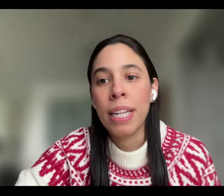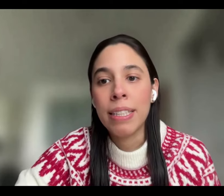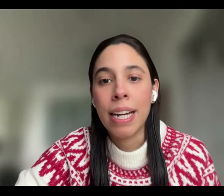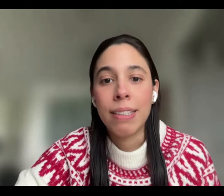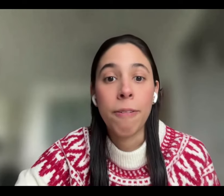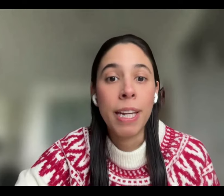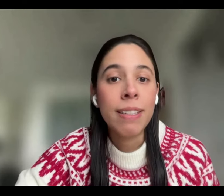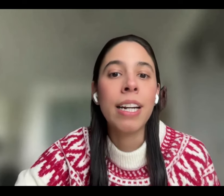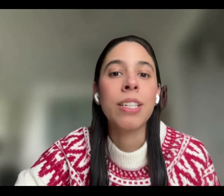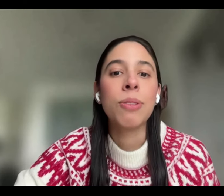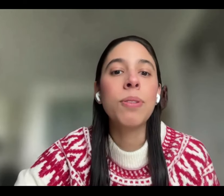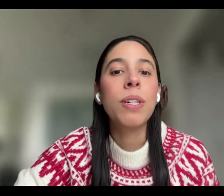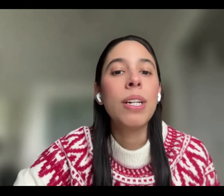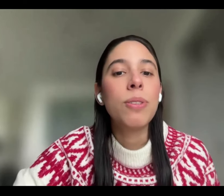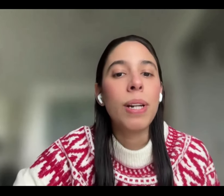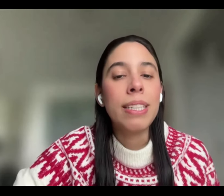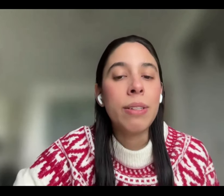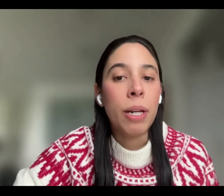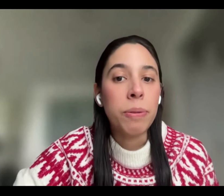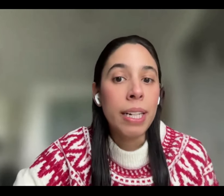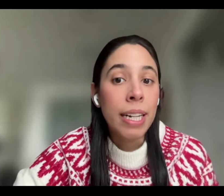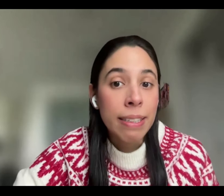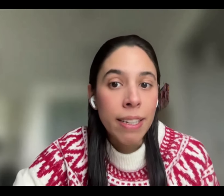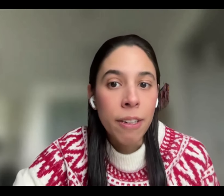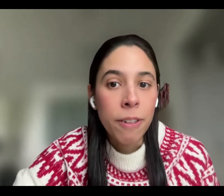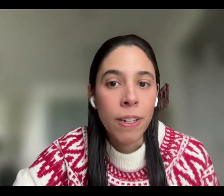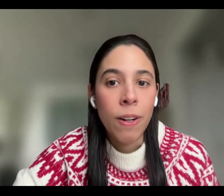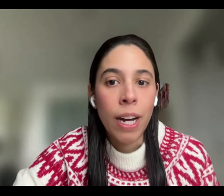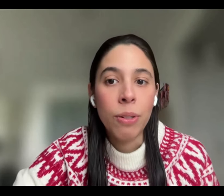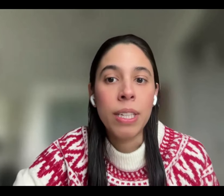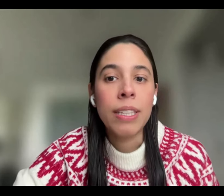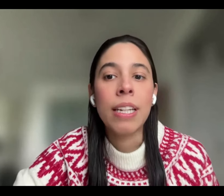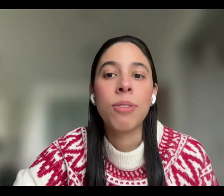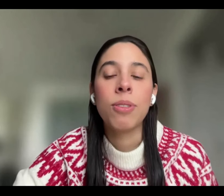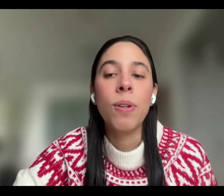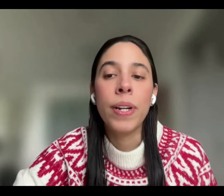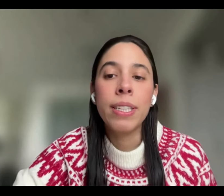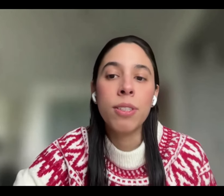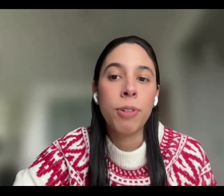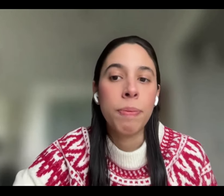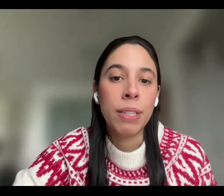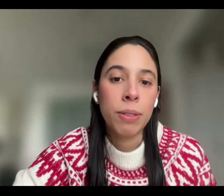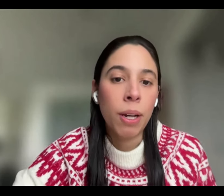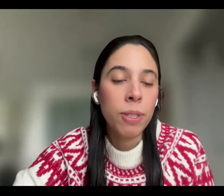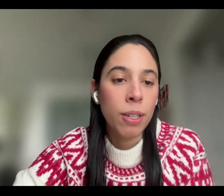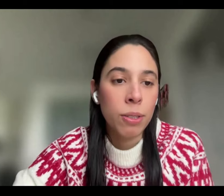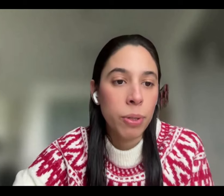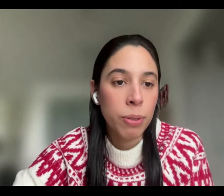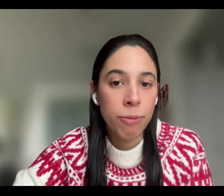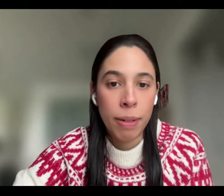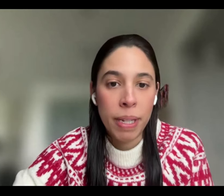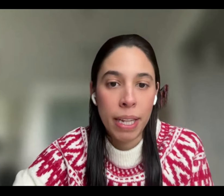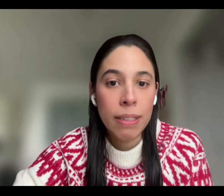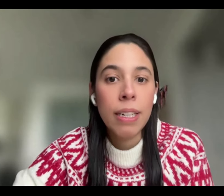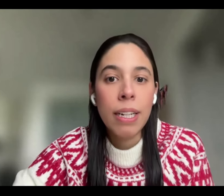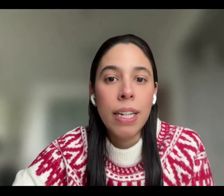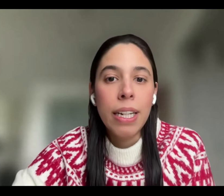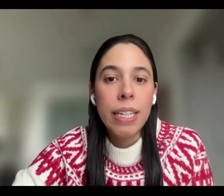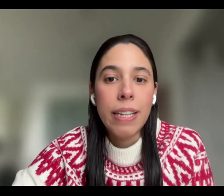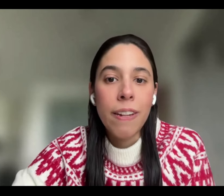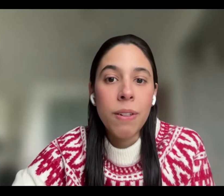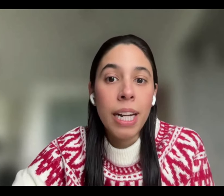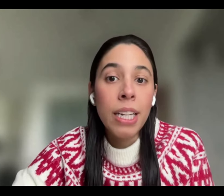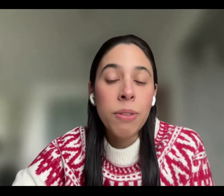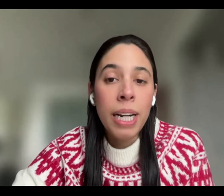múltiple desde hace 20 años, solicitó la eutanasia debido a los intensos dolores y sufrimientos causados por su enfermedad.